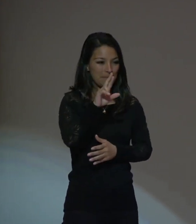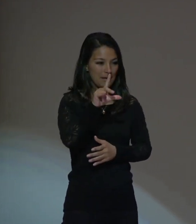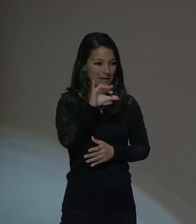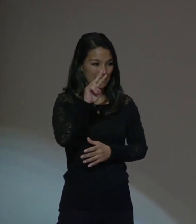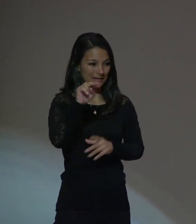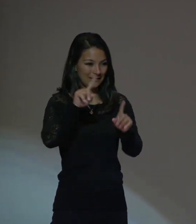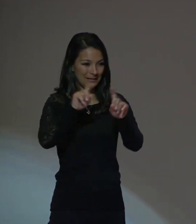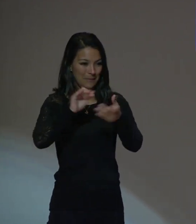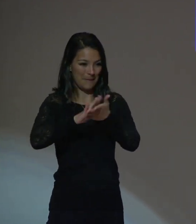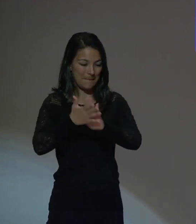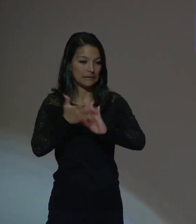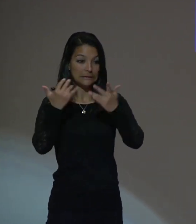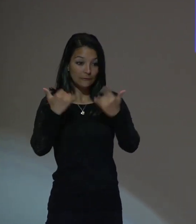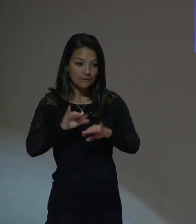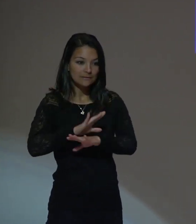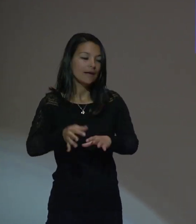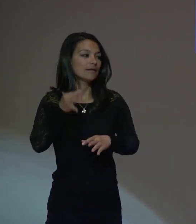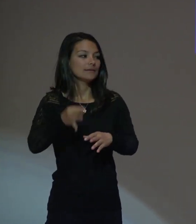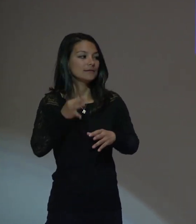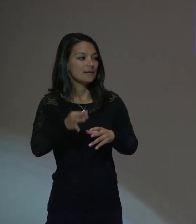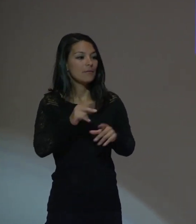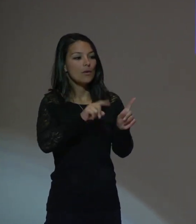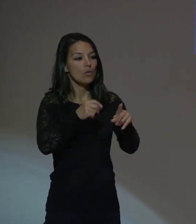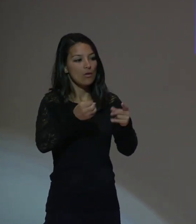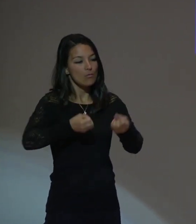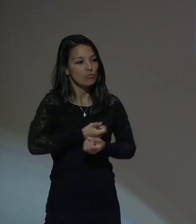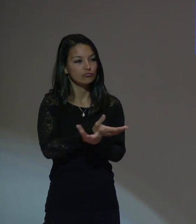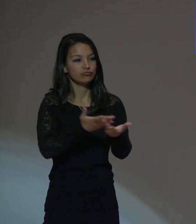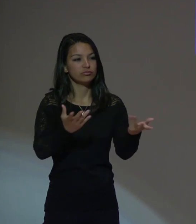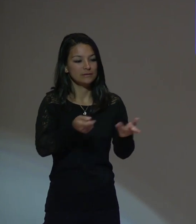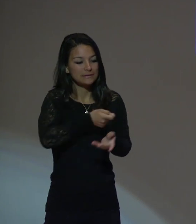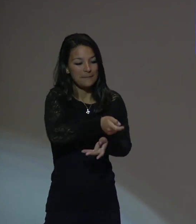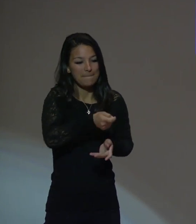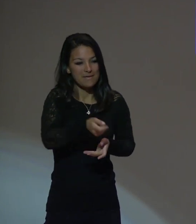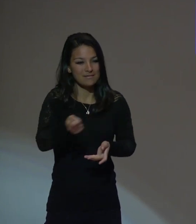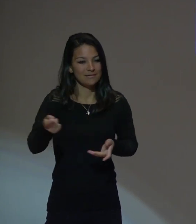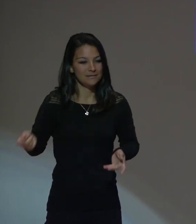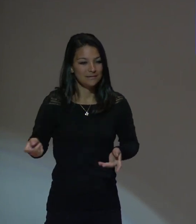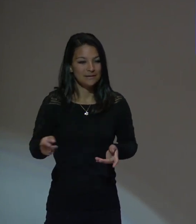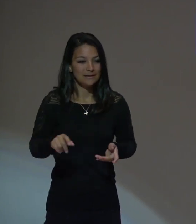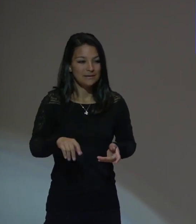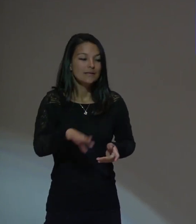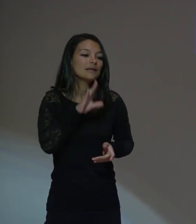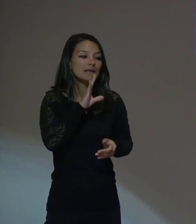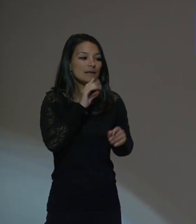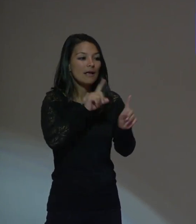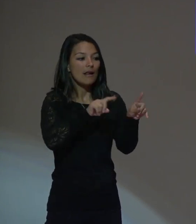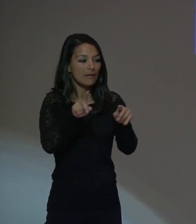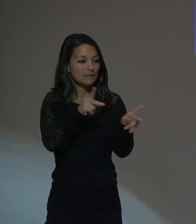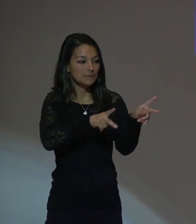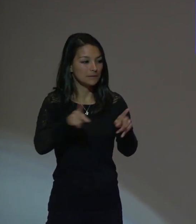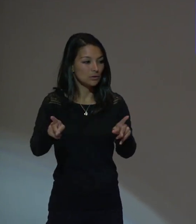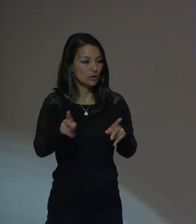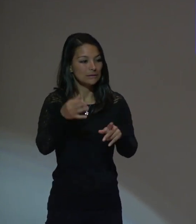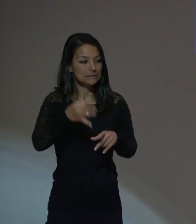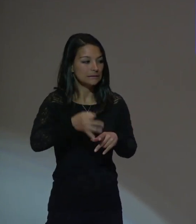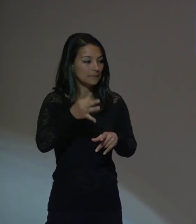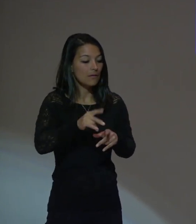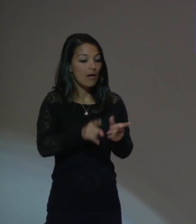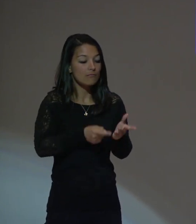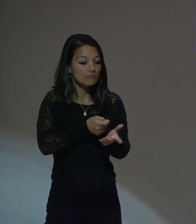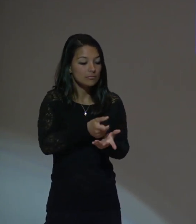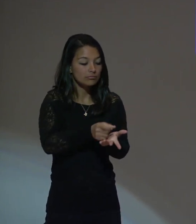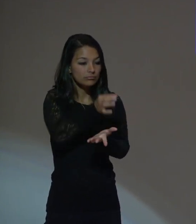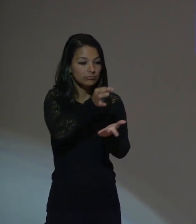siempre regalamos algunas semillas para que los expecarios siembran